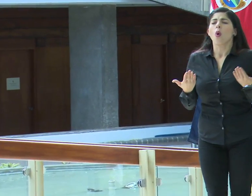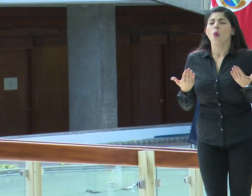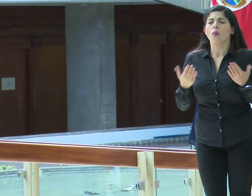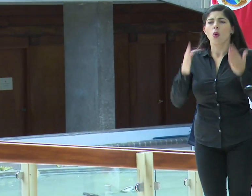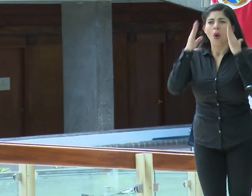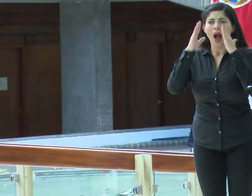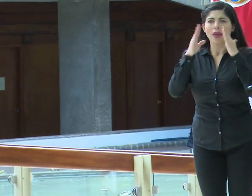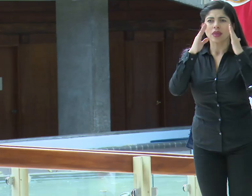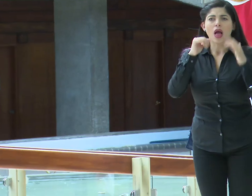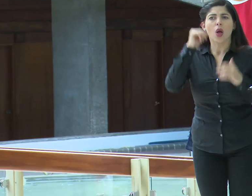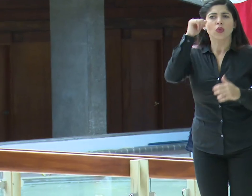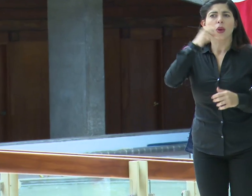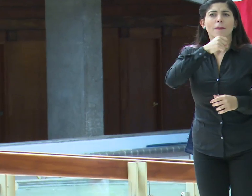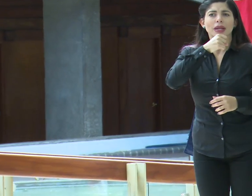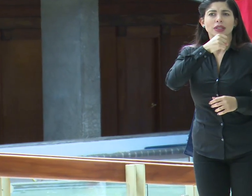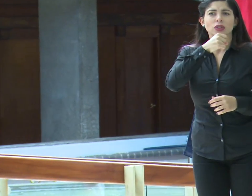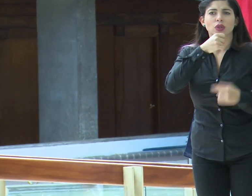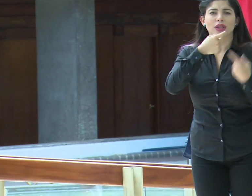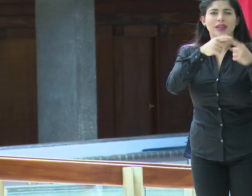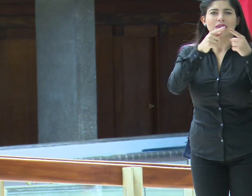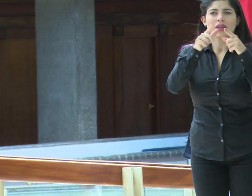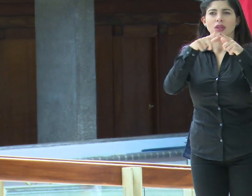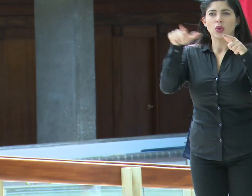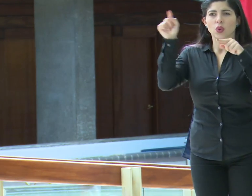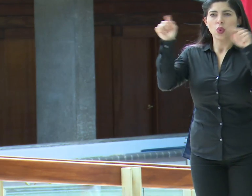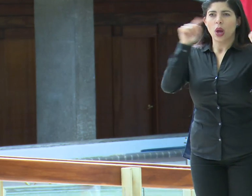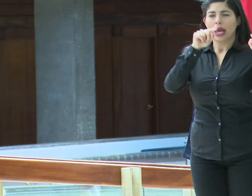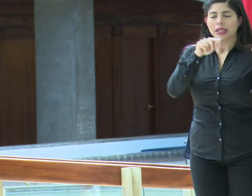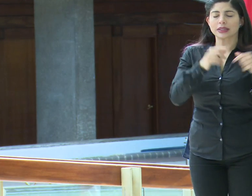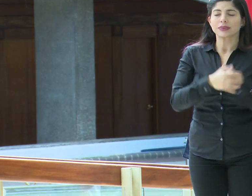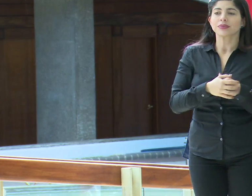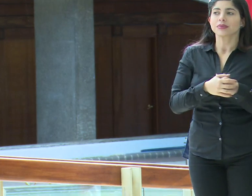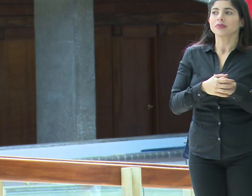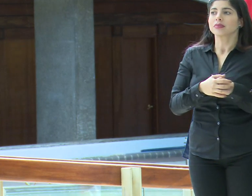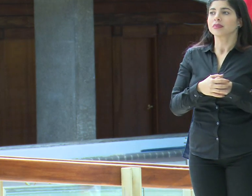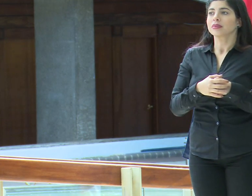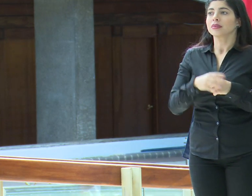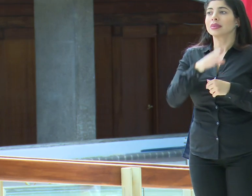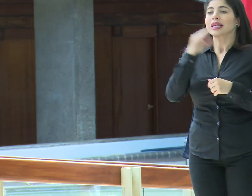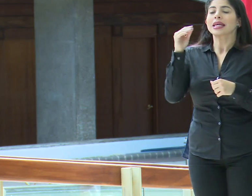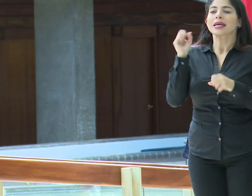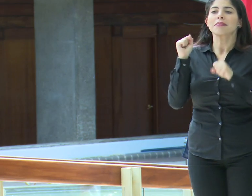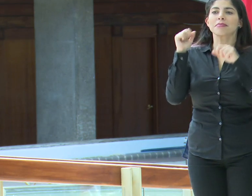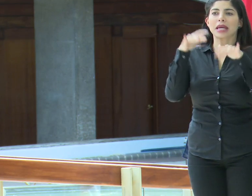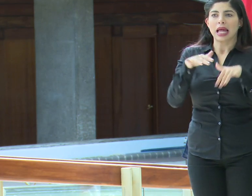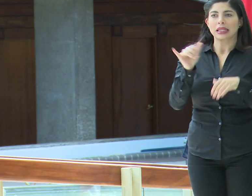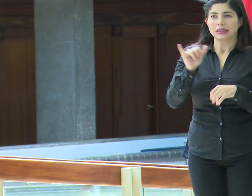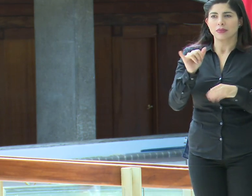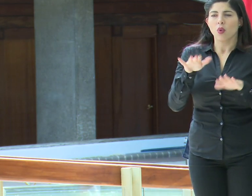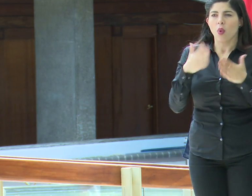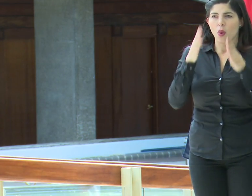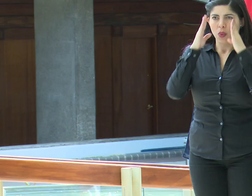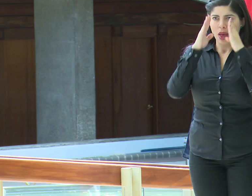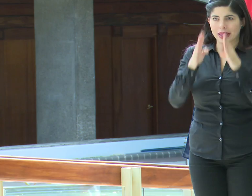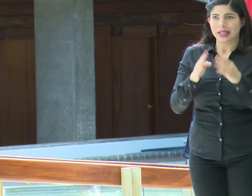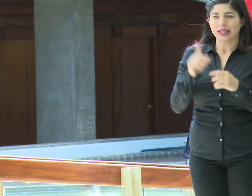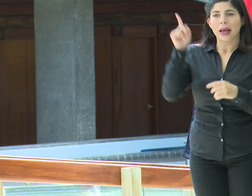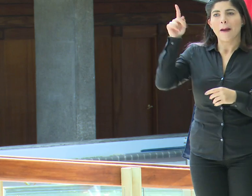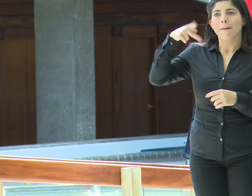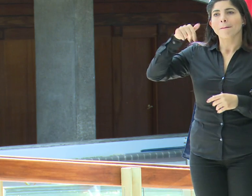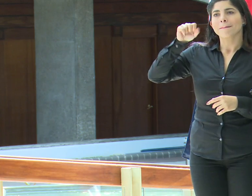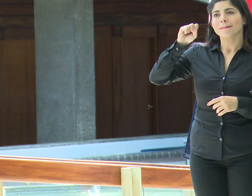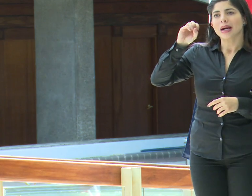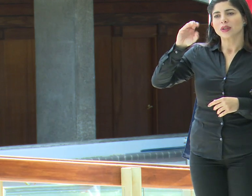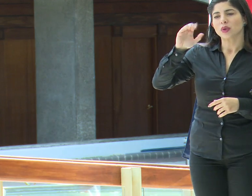la atención a los adultos mayores en diferentes centros. Y con los 100 migrantes también, que están en Paso Canoas.